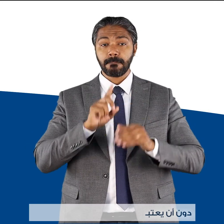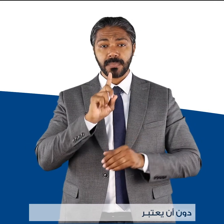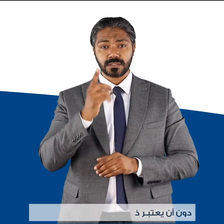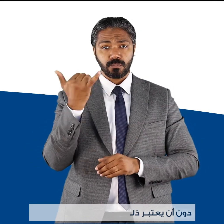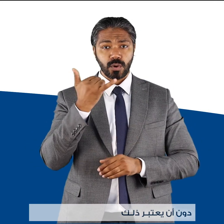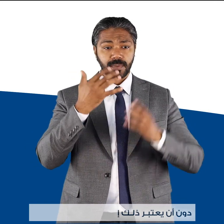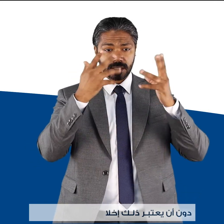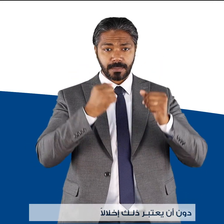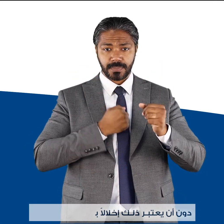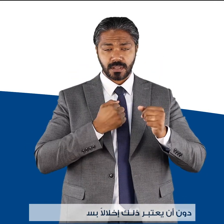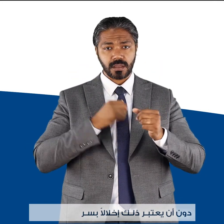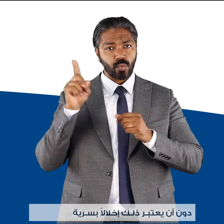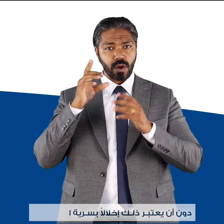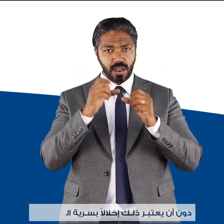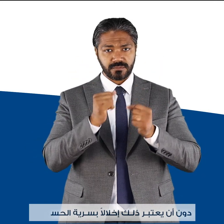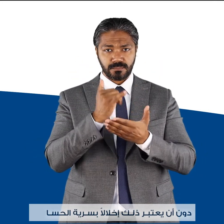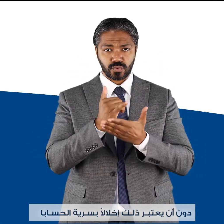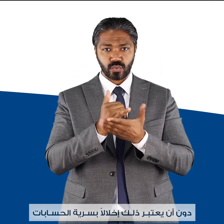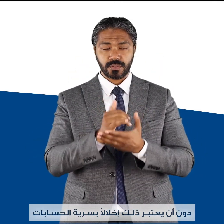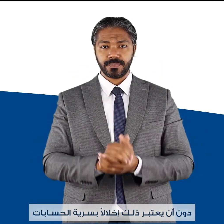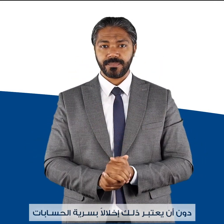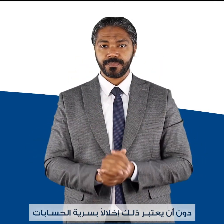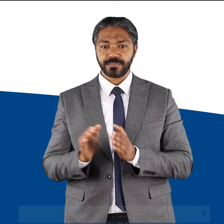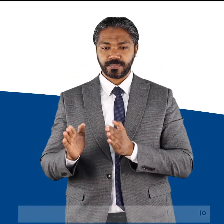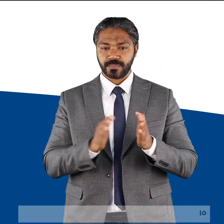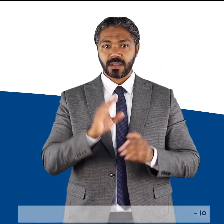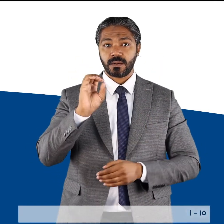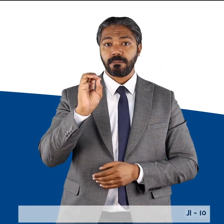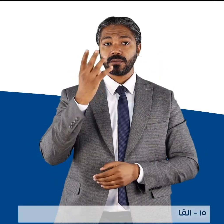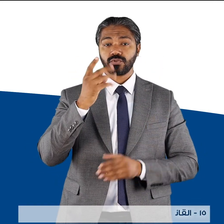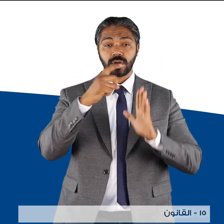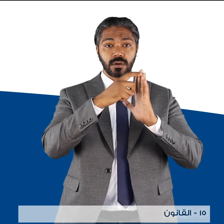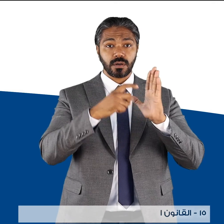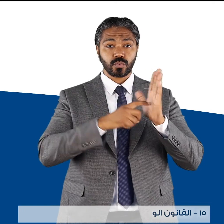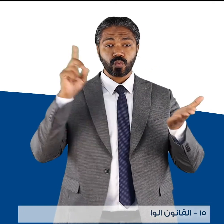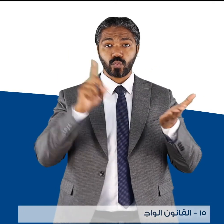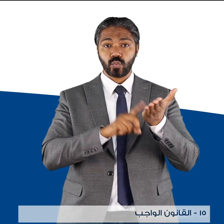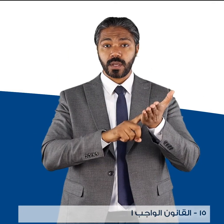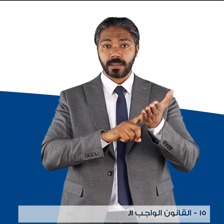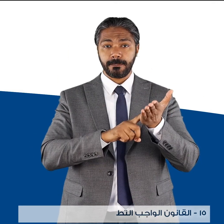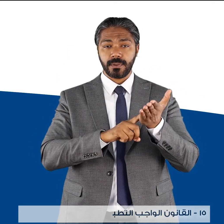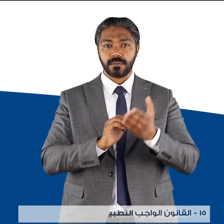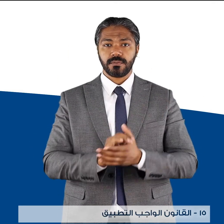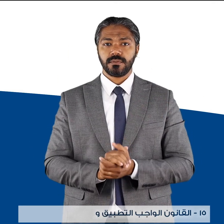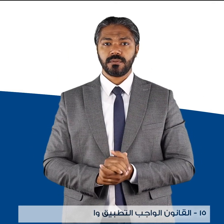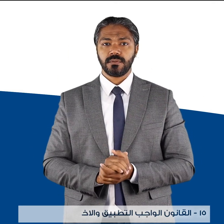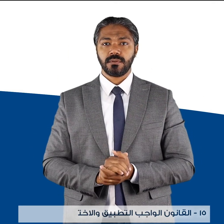ذلك إخلالا بسرية الحسابات 15- القانون الواجب التطبيق